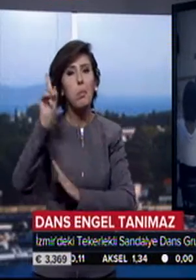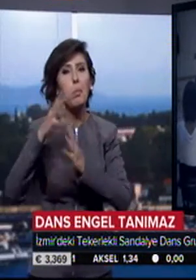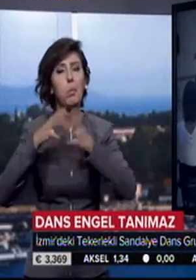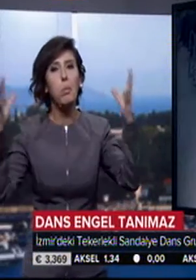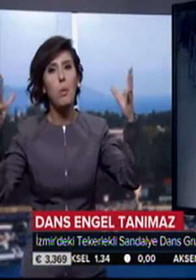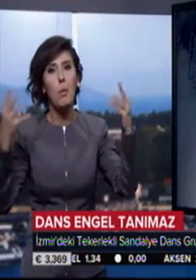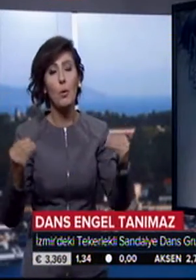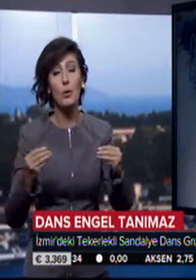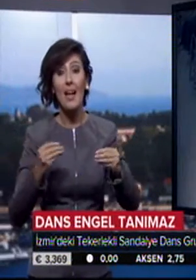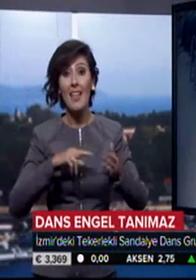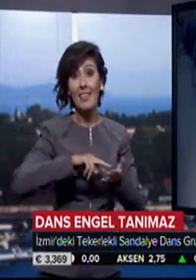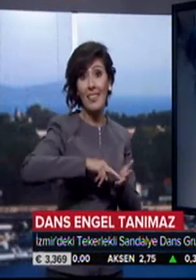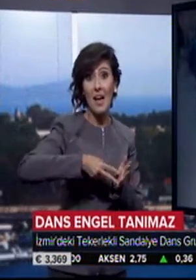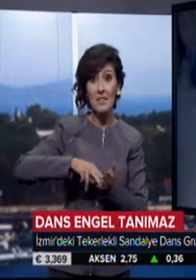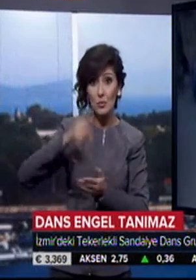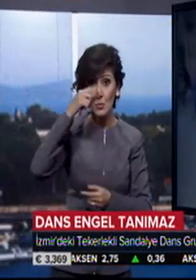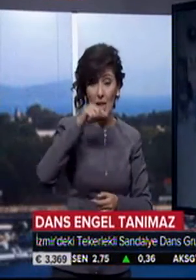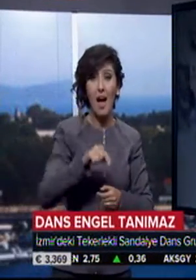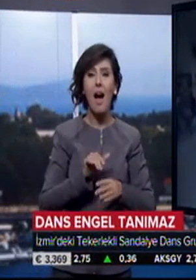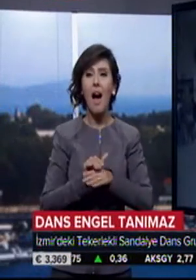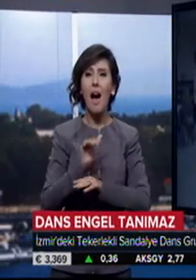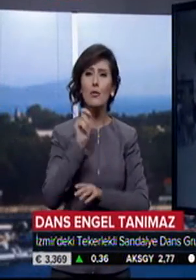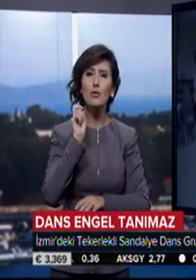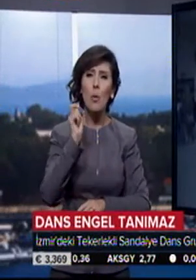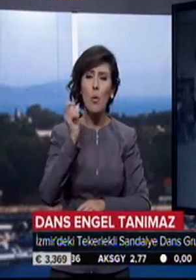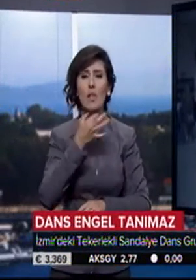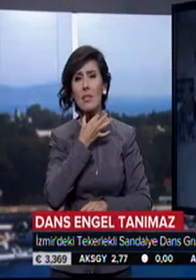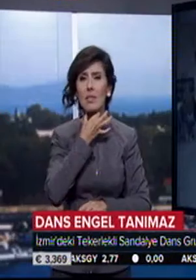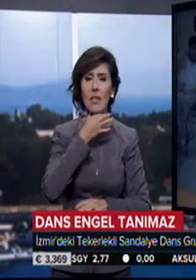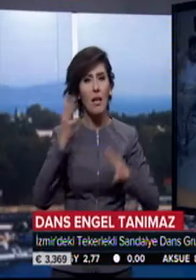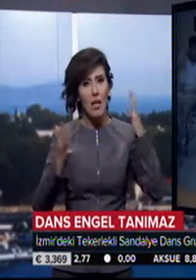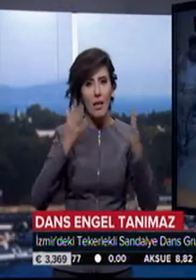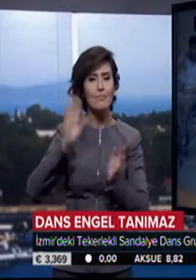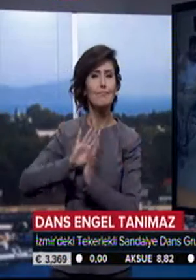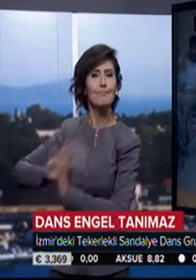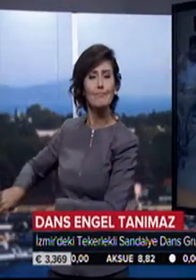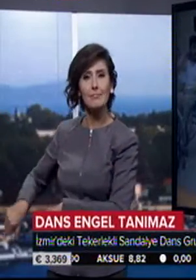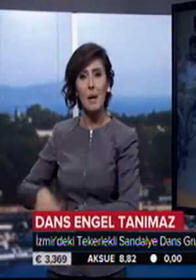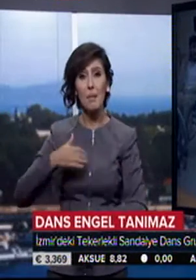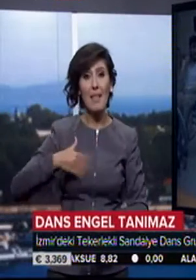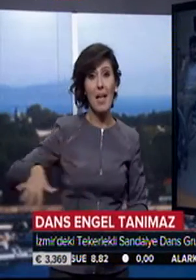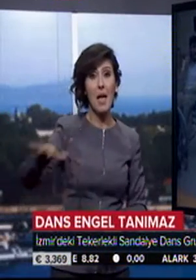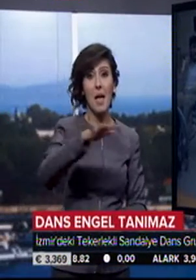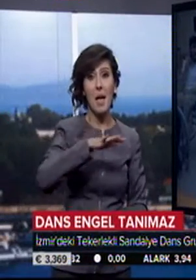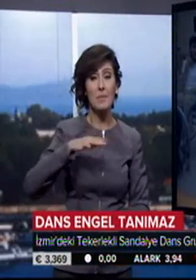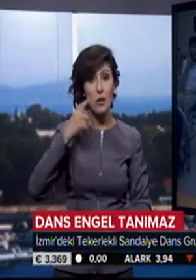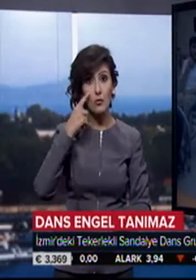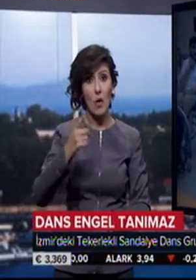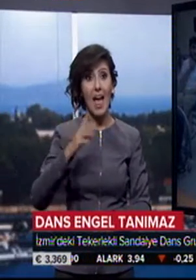Dans sayesinde hayatlarının zor dönemlerini geride bıraktılar. Ben hepsine göre en yeni vakayım